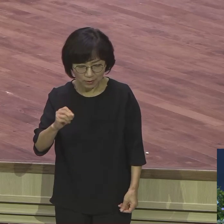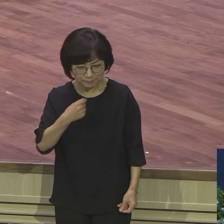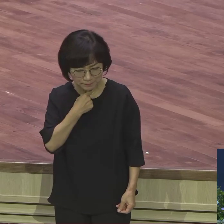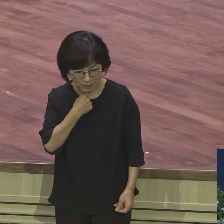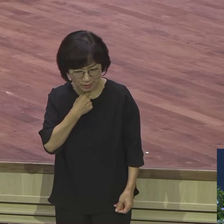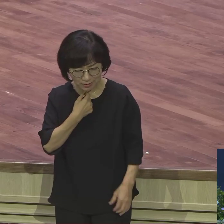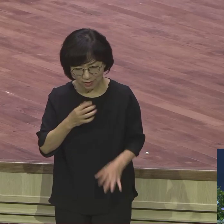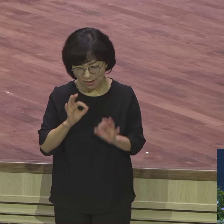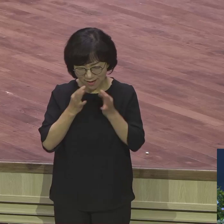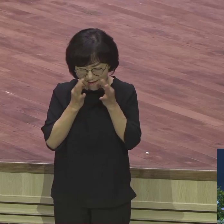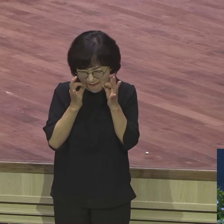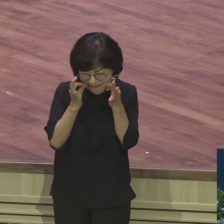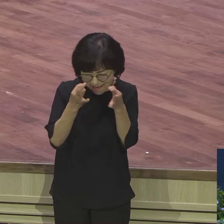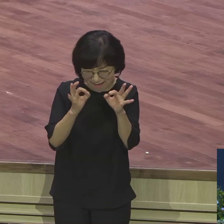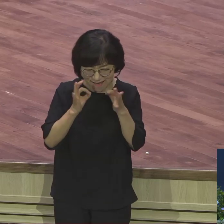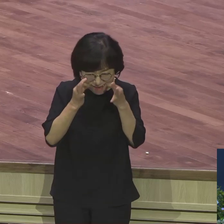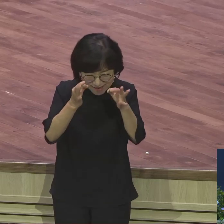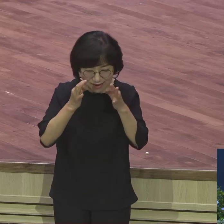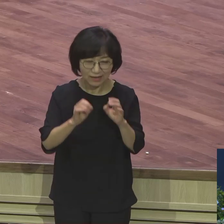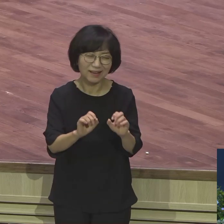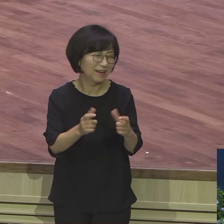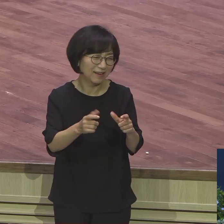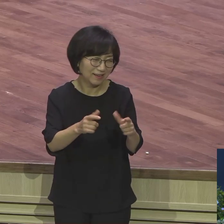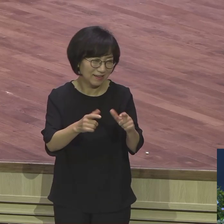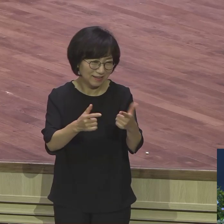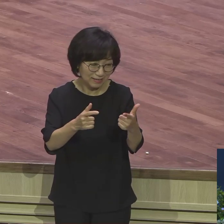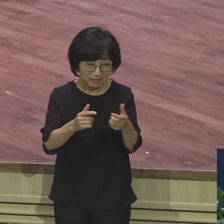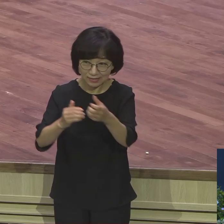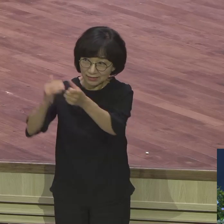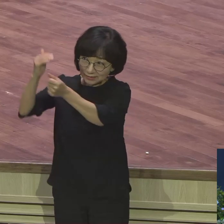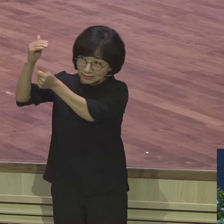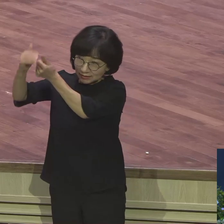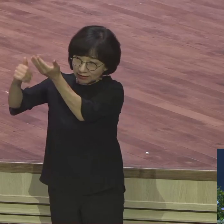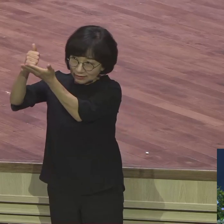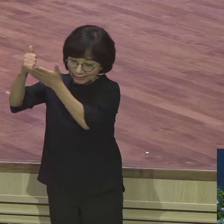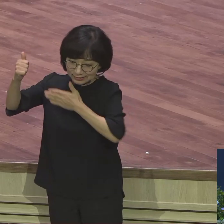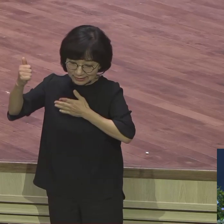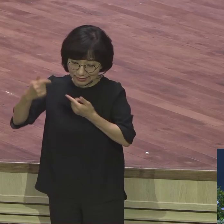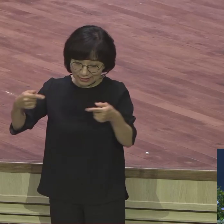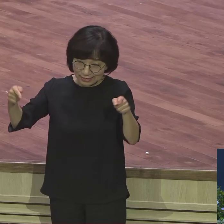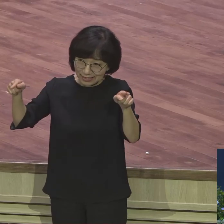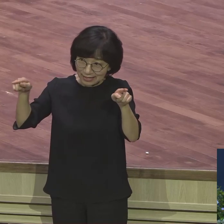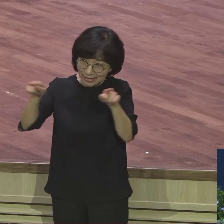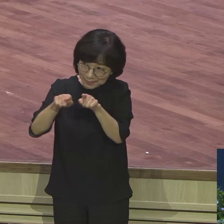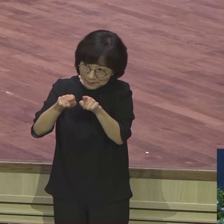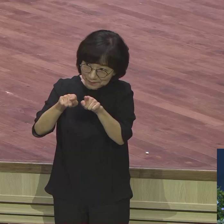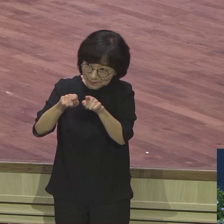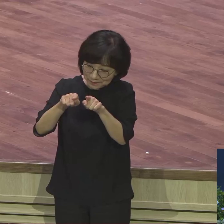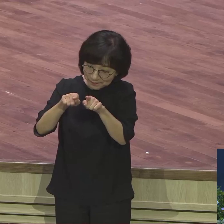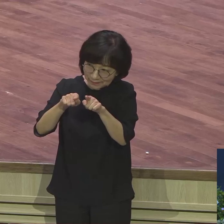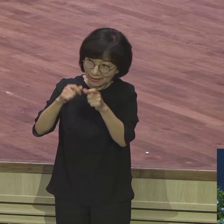하나님이 함께 하심을 누리느냐 누리지 못하느냐